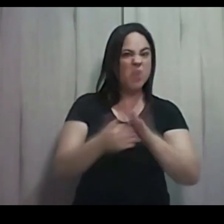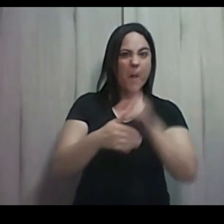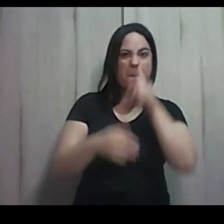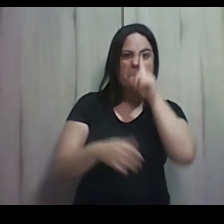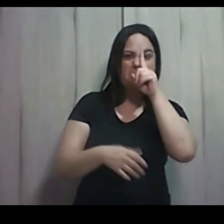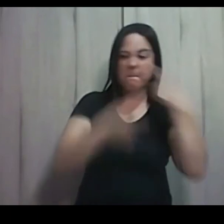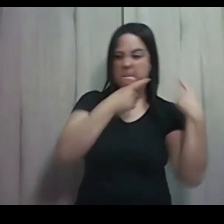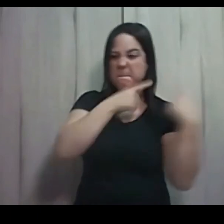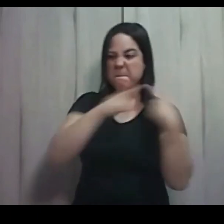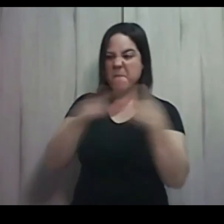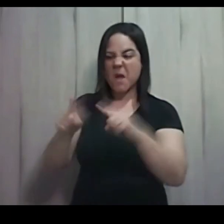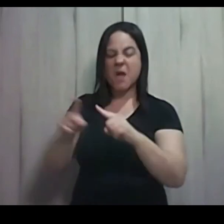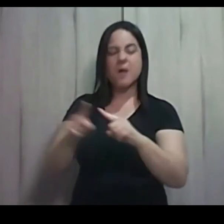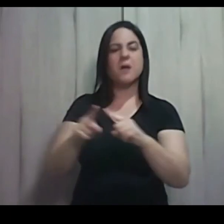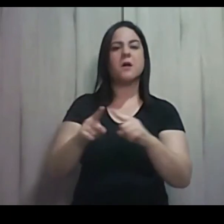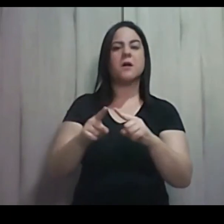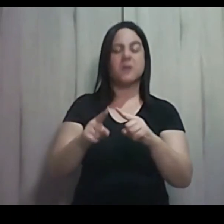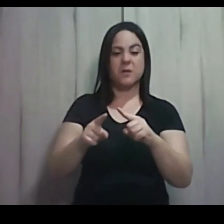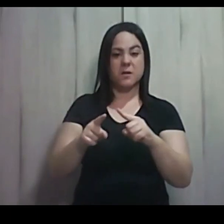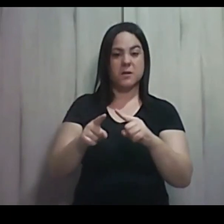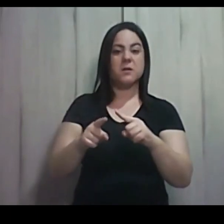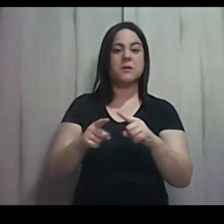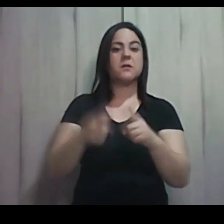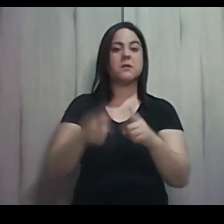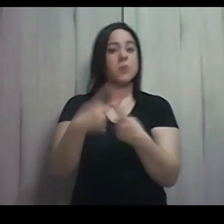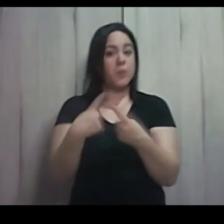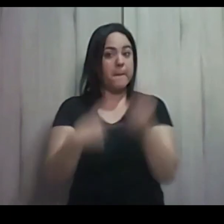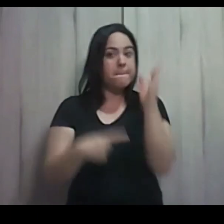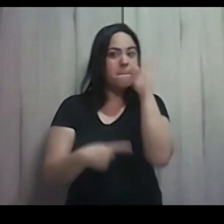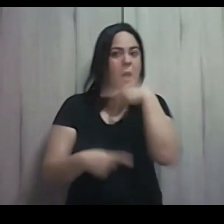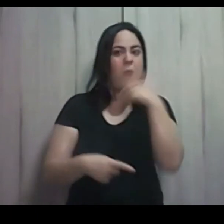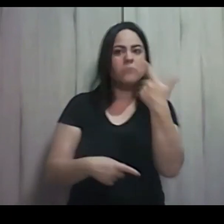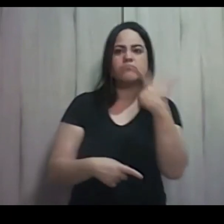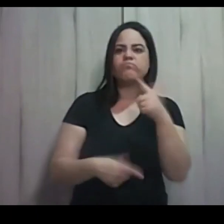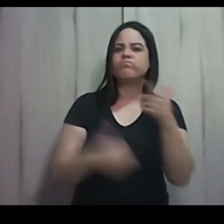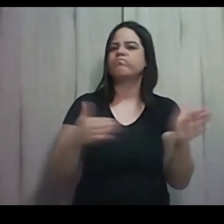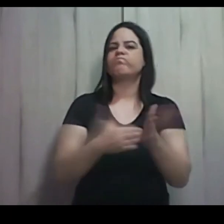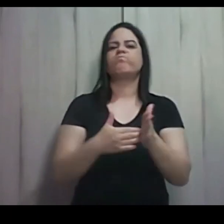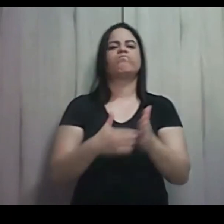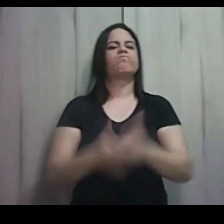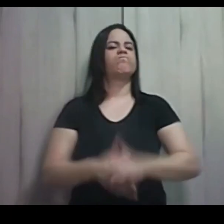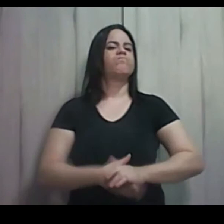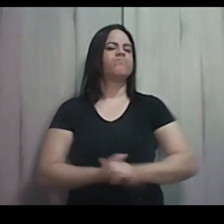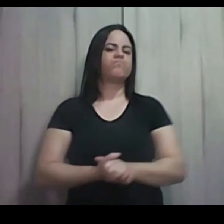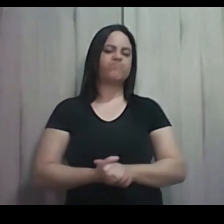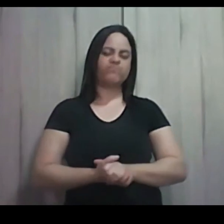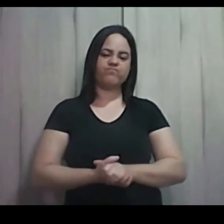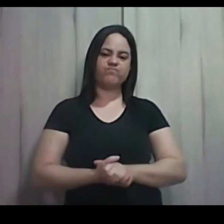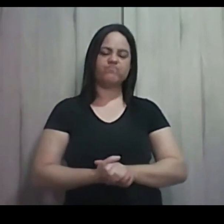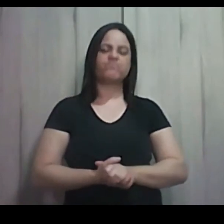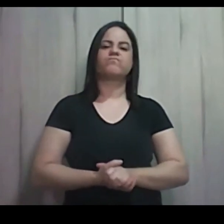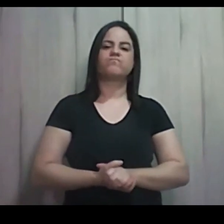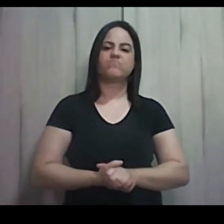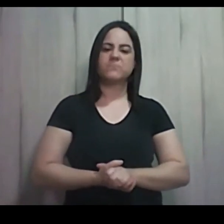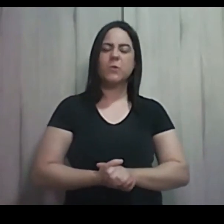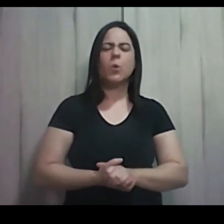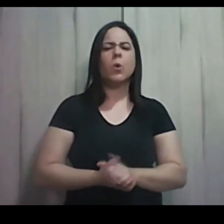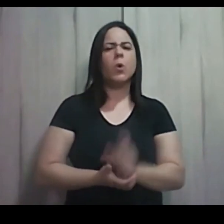matar muita gente. Porque a crueldade não tem limites. A única coisa capaz de vencer